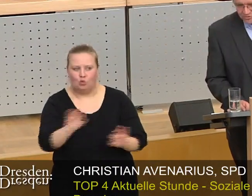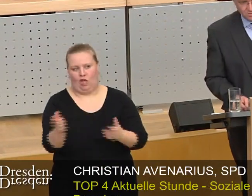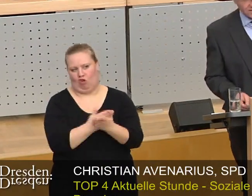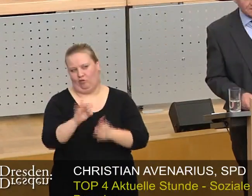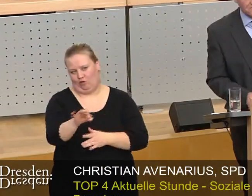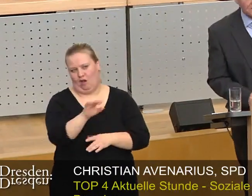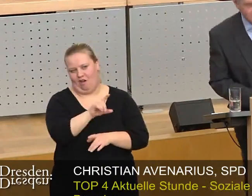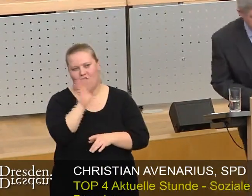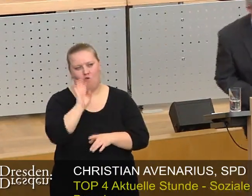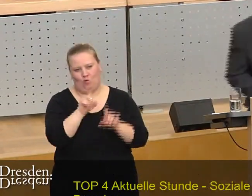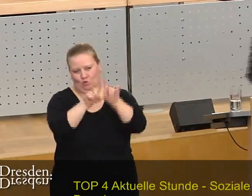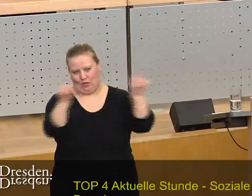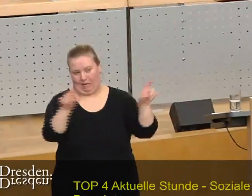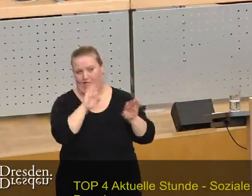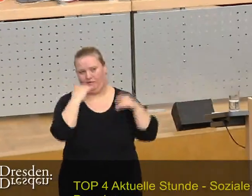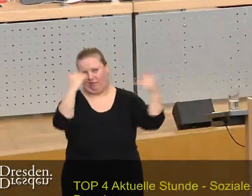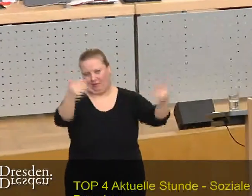Gründung des Wohnungsunternehmens. Vielen Dank.